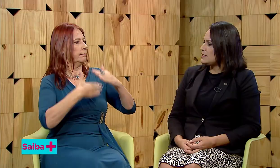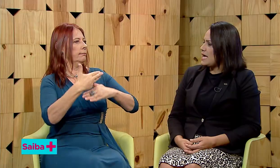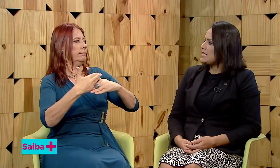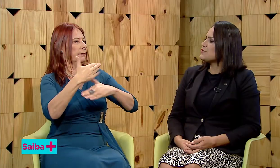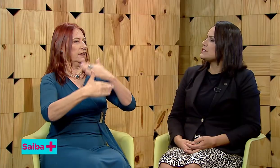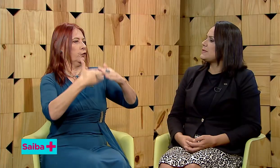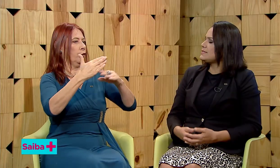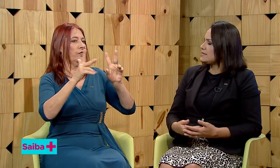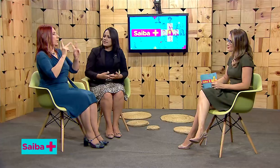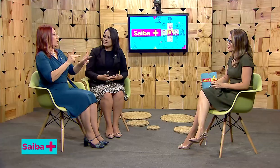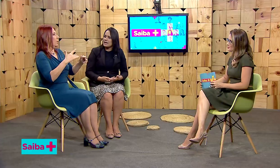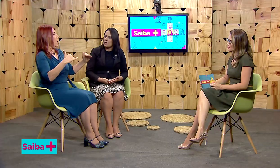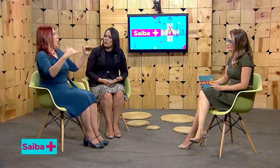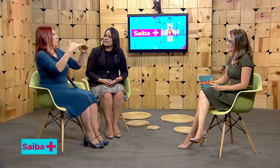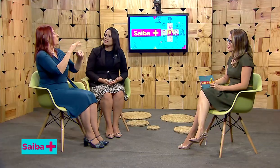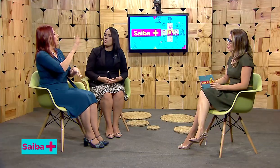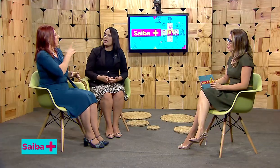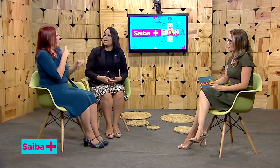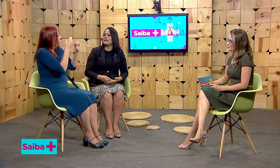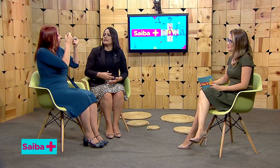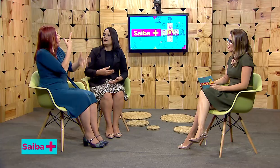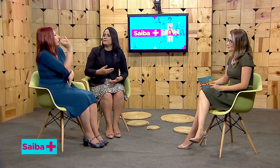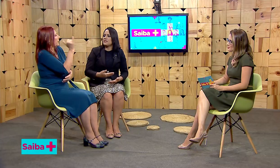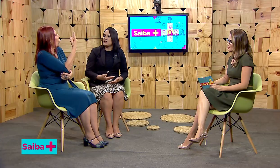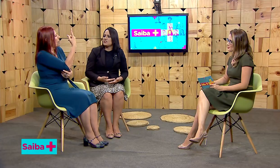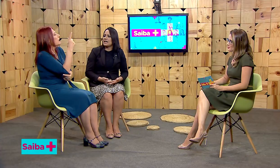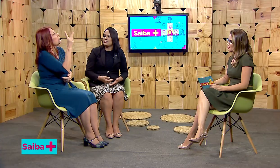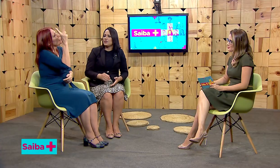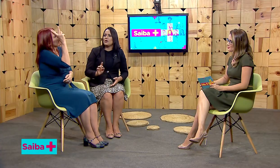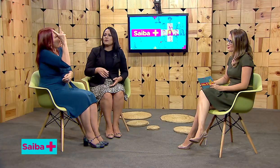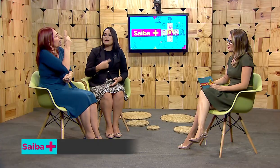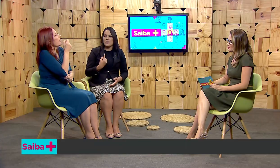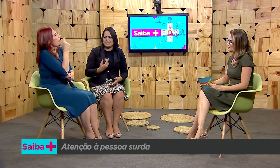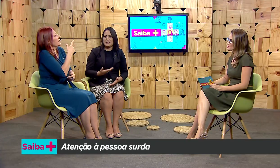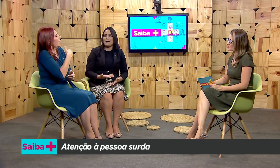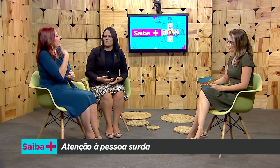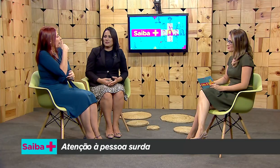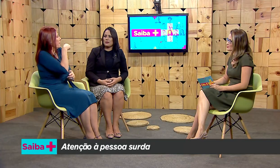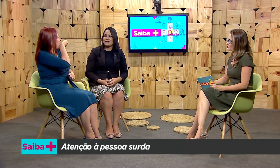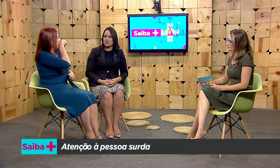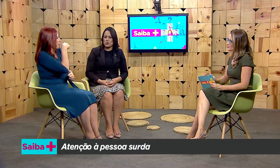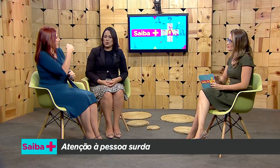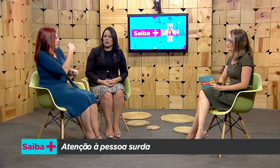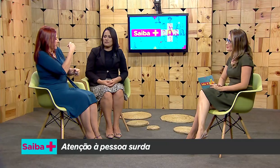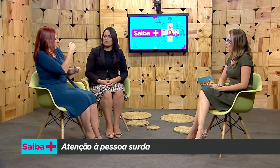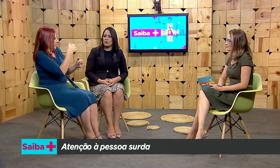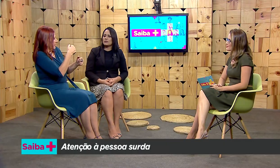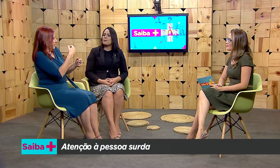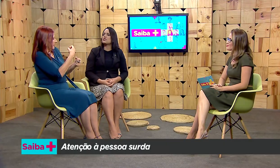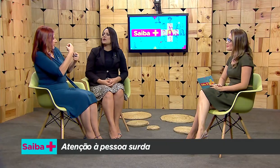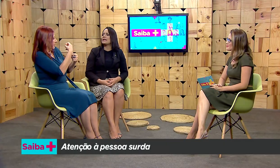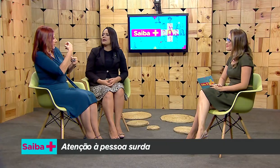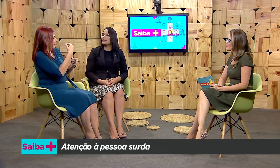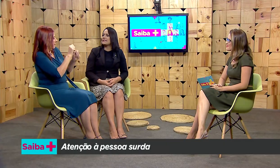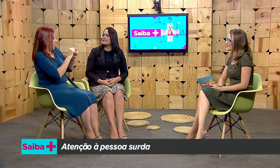erradas, você precisa dar a correção correta, deixar de castigo. Eu vou dar um exemplo, vou contar uma história que aconteceu,